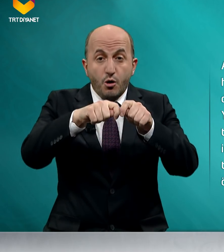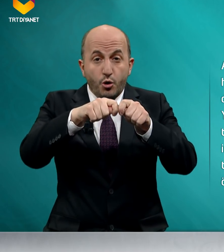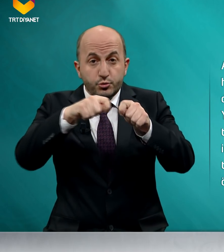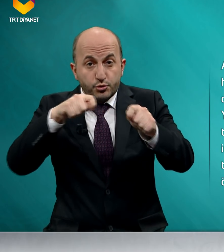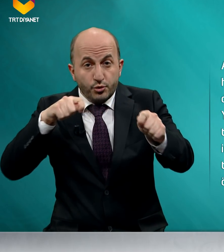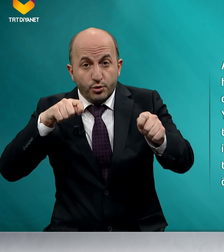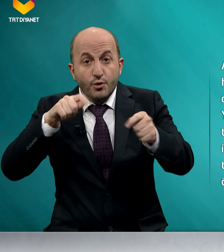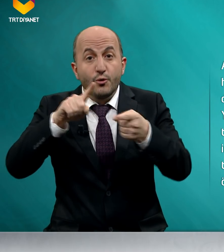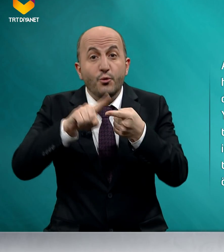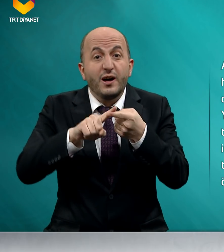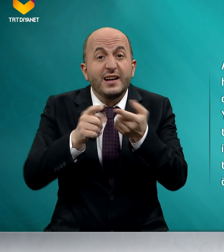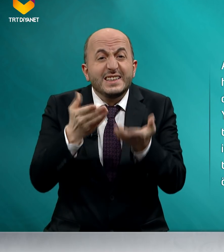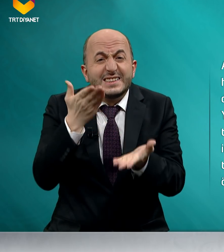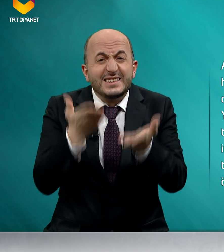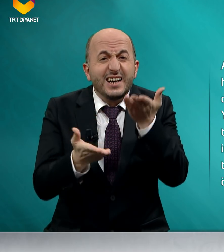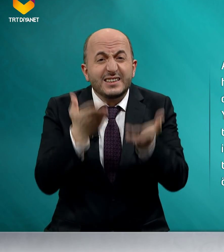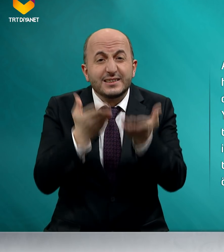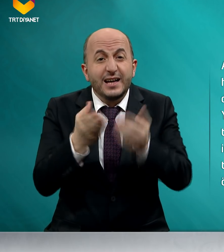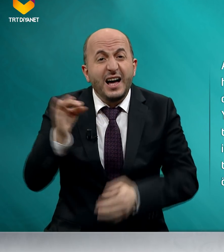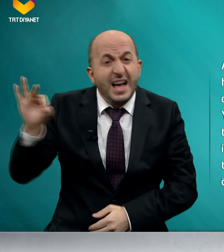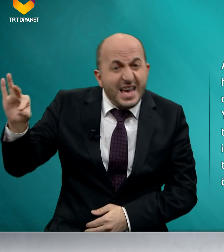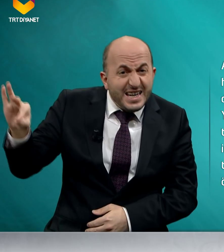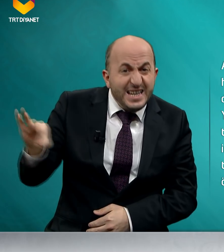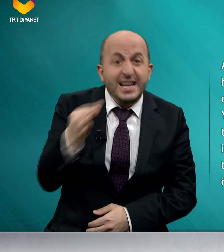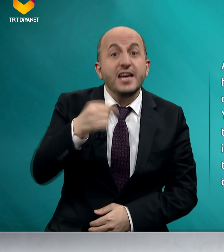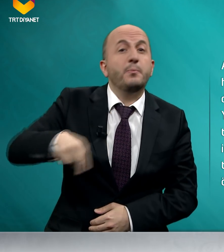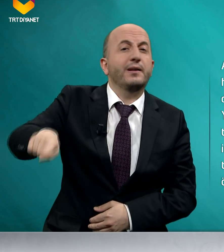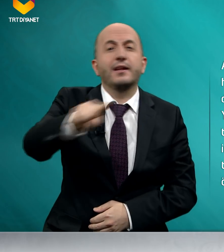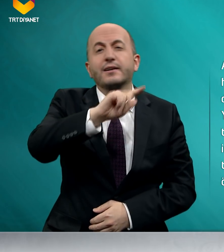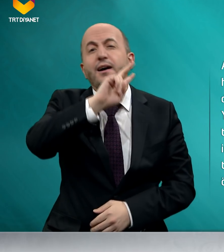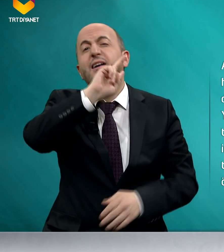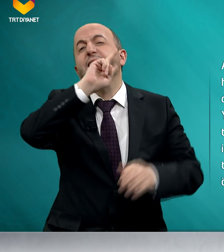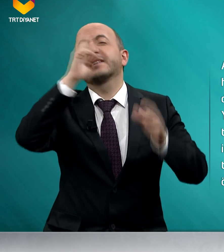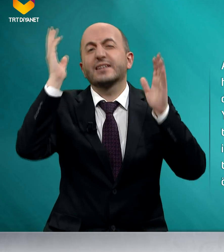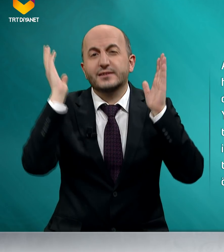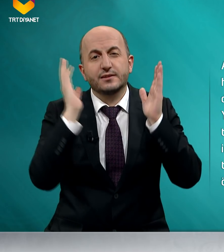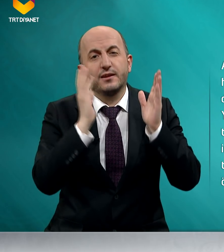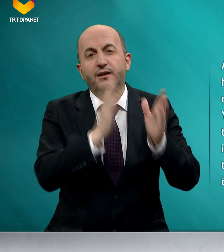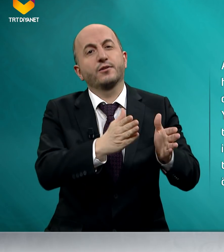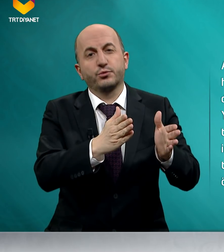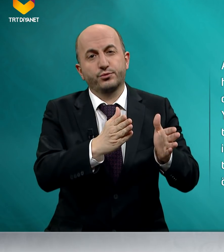Ölçü ve tartıda hile yapanlara yazıklar olsun.